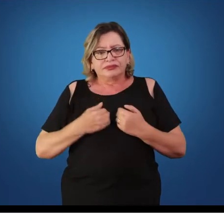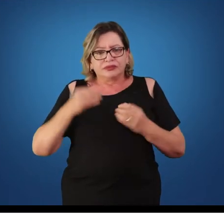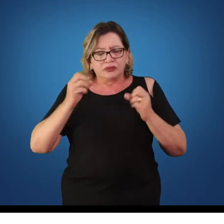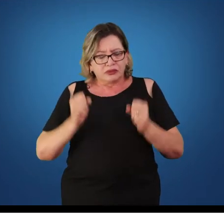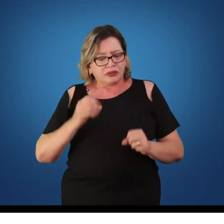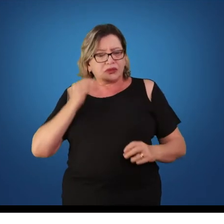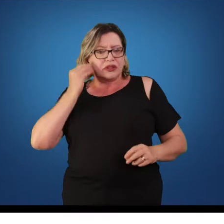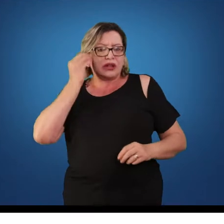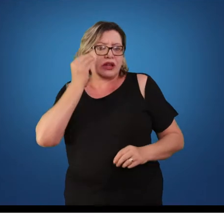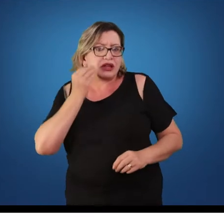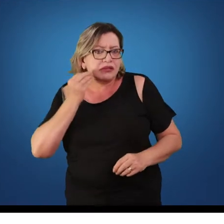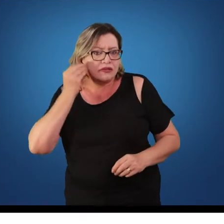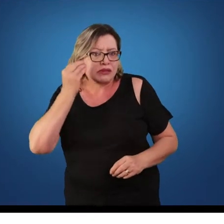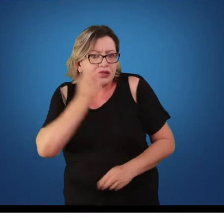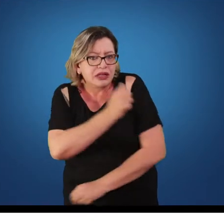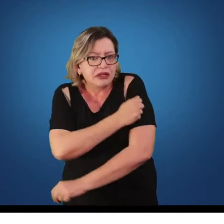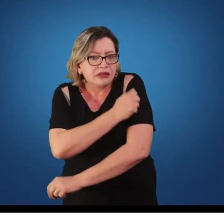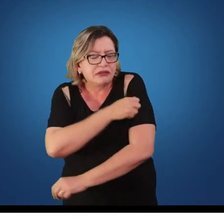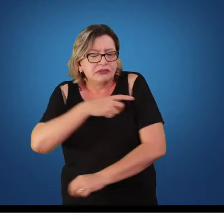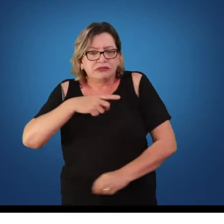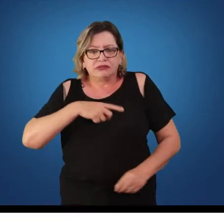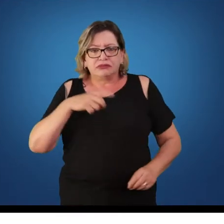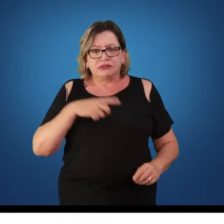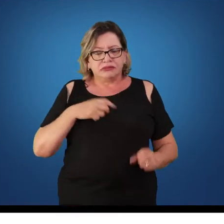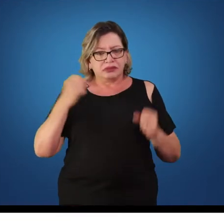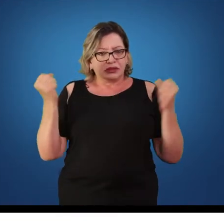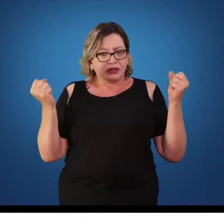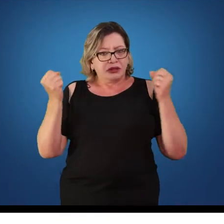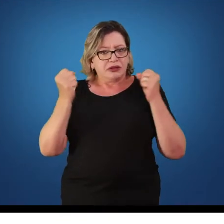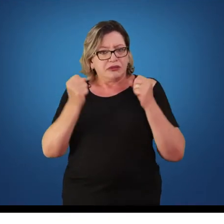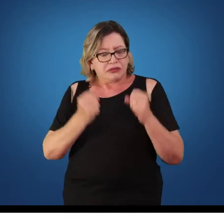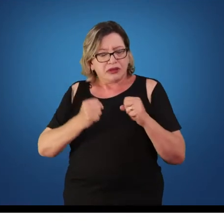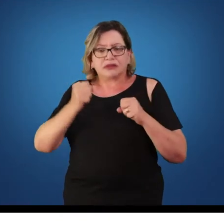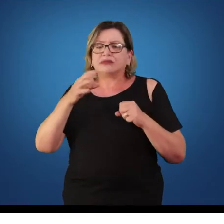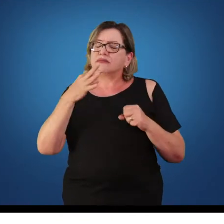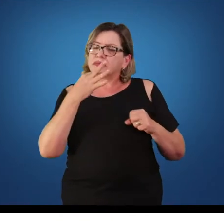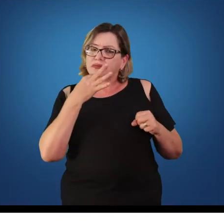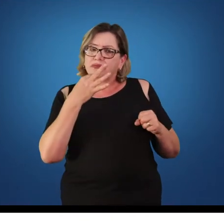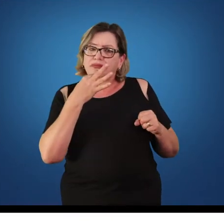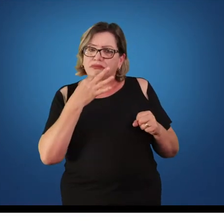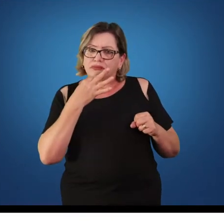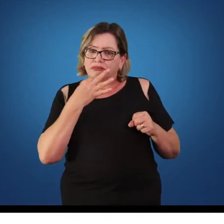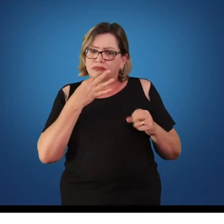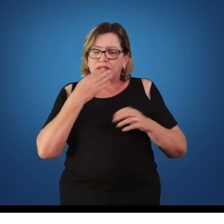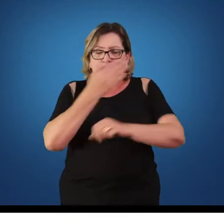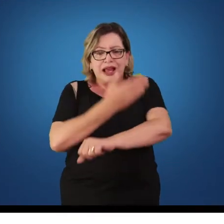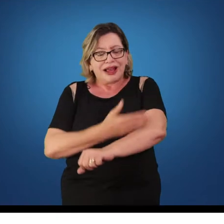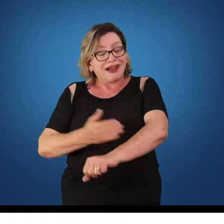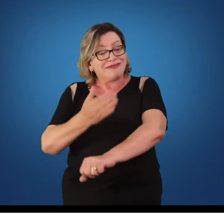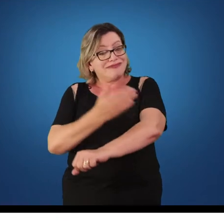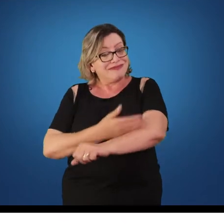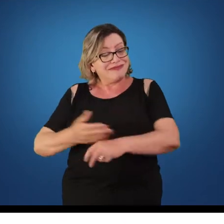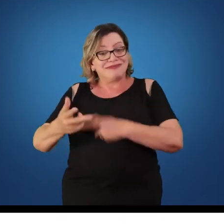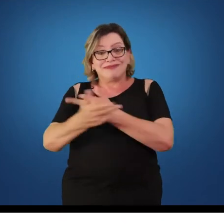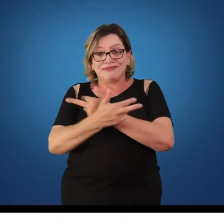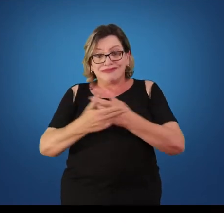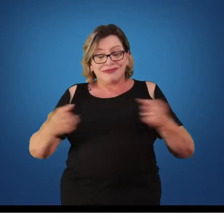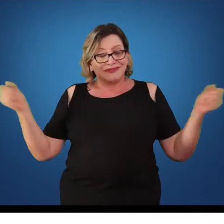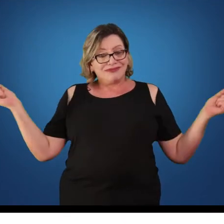para o aluno que vai dar condição para que ele possa conhecer cada prática dessa enquanto ginástica competitiva.